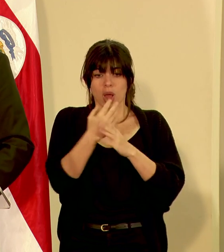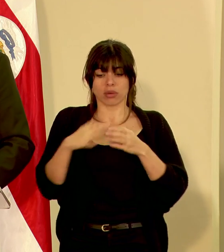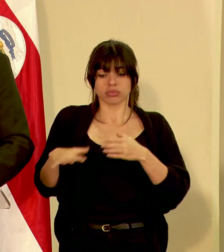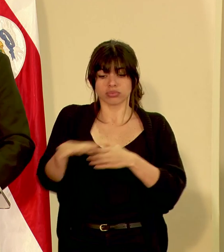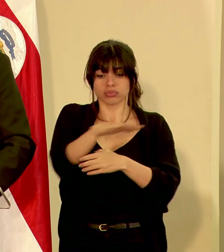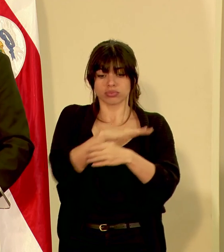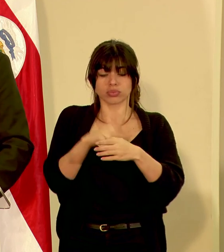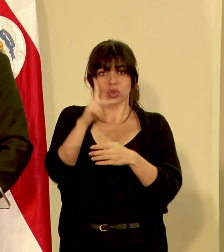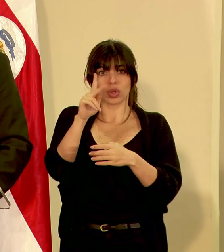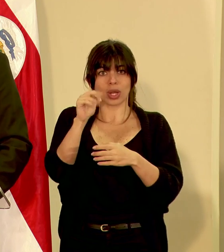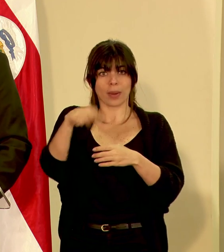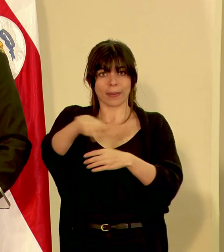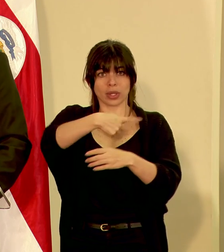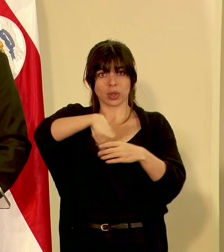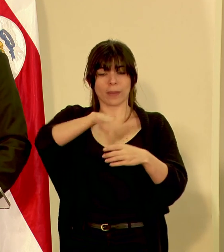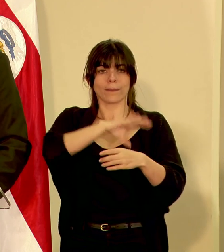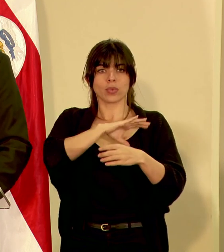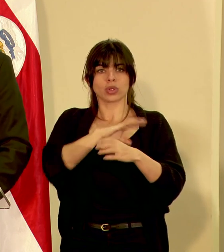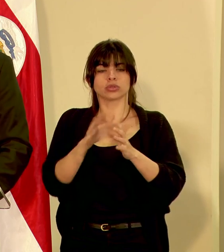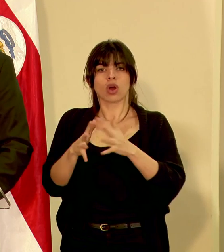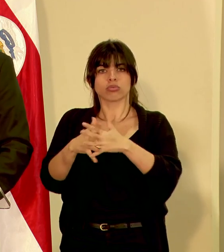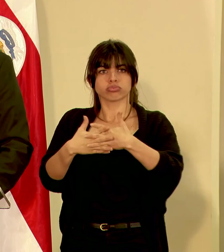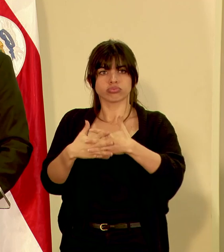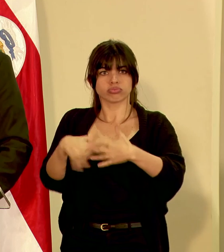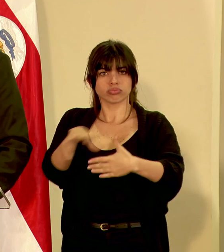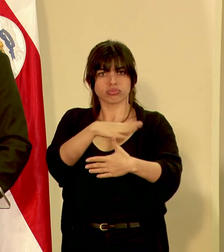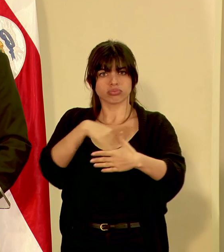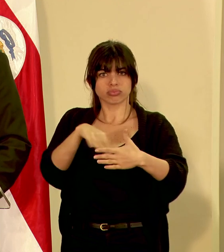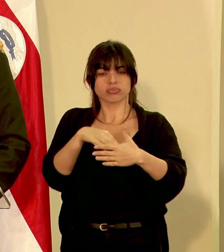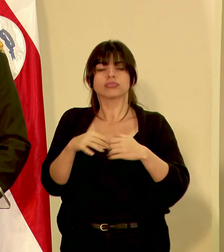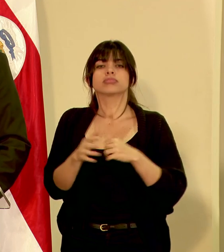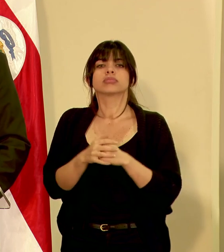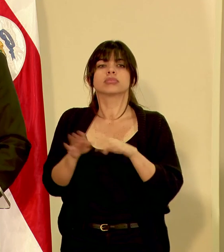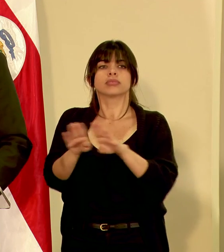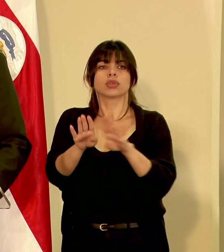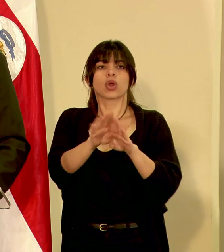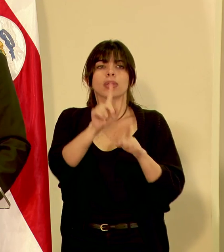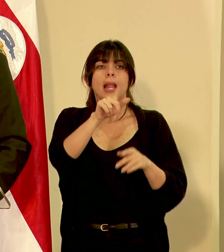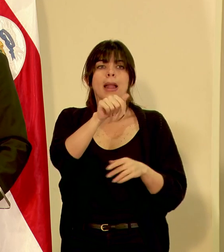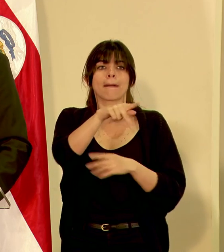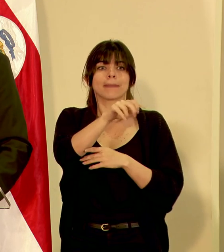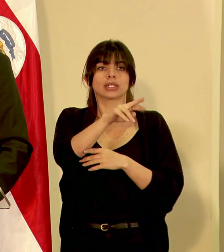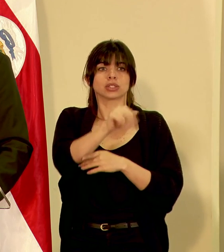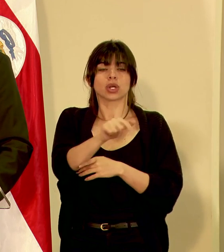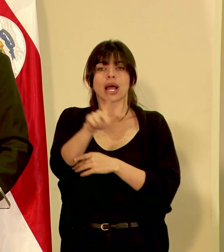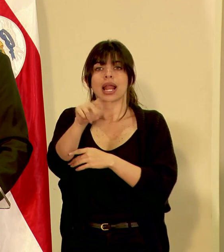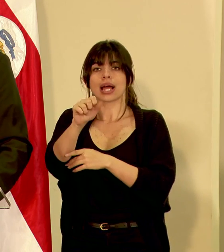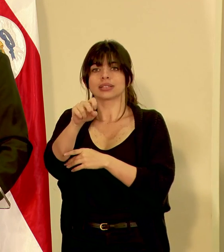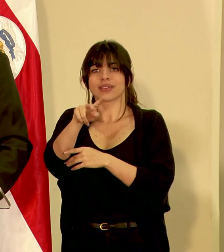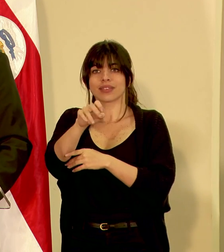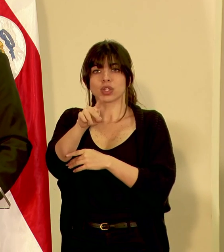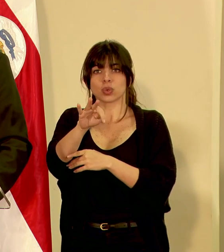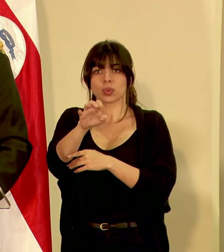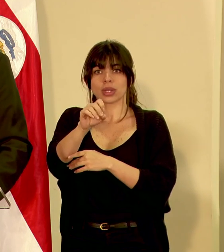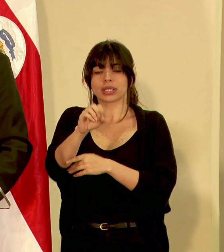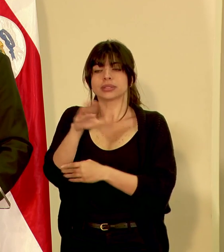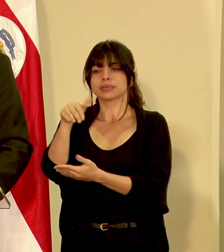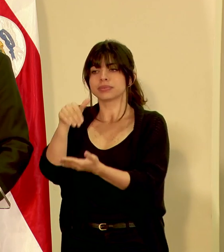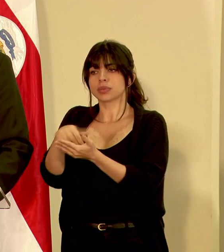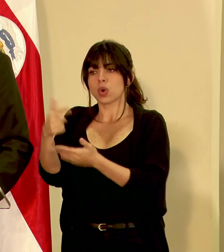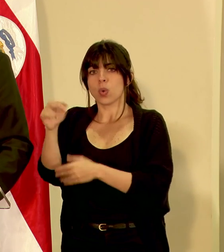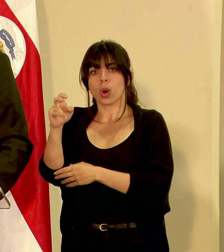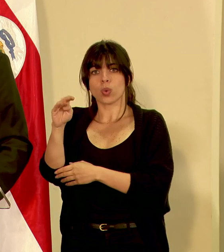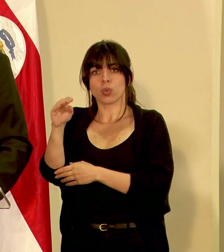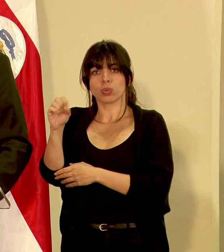volcán, por parte de Fuerza Pública. Tenemos los retenes en La Pastora, Las Virtudes y la central Iguarumus,